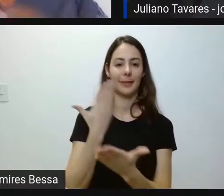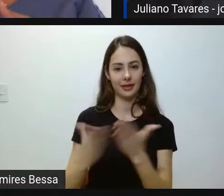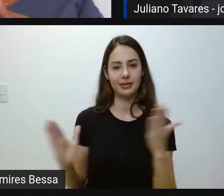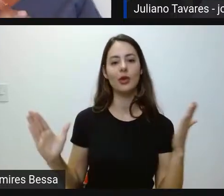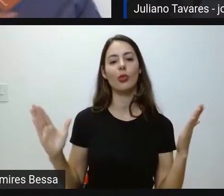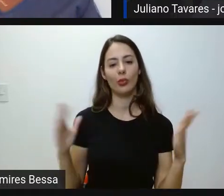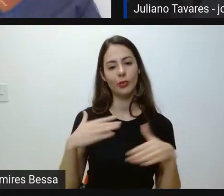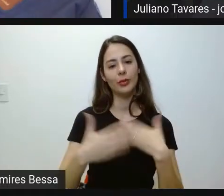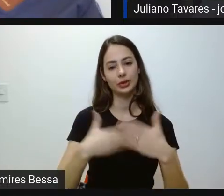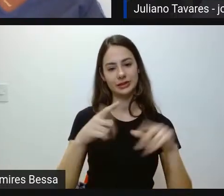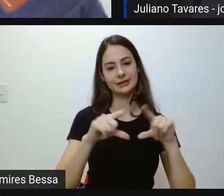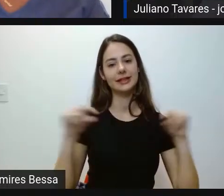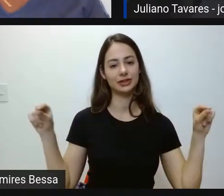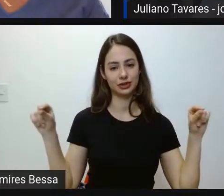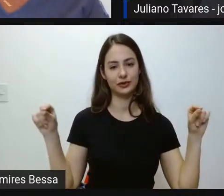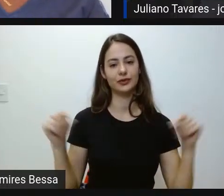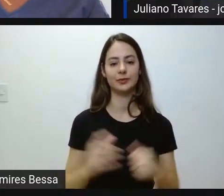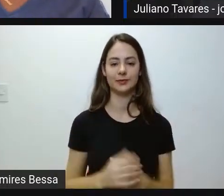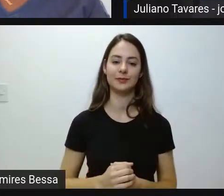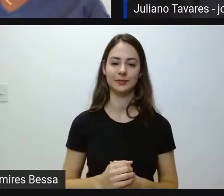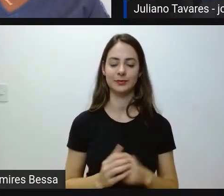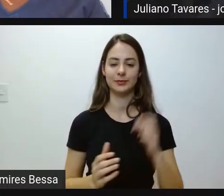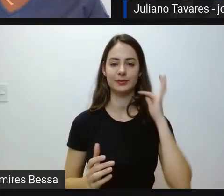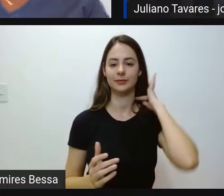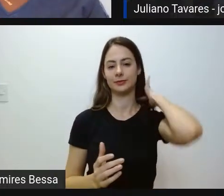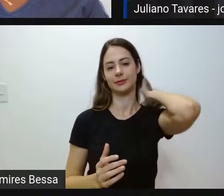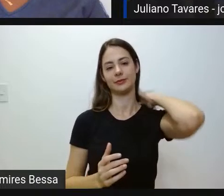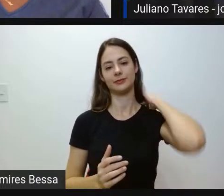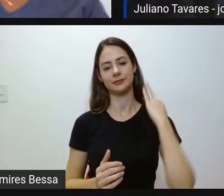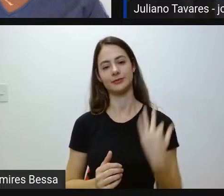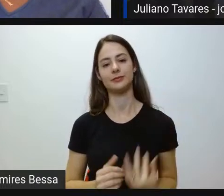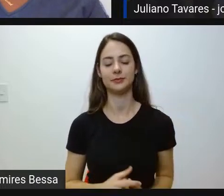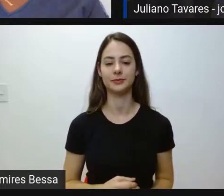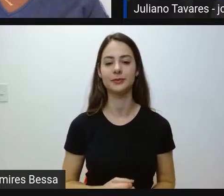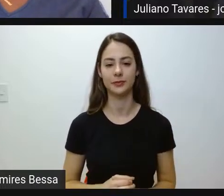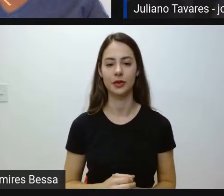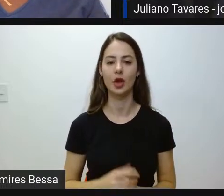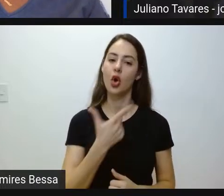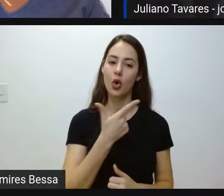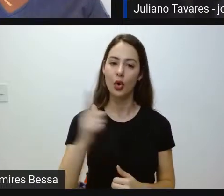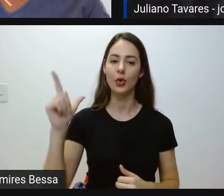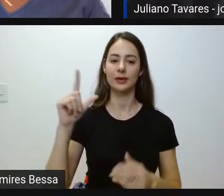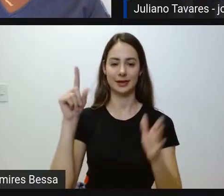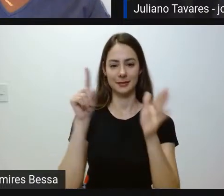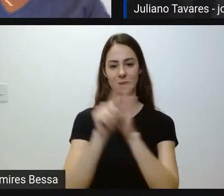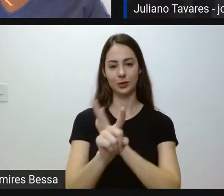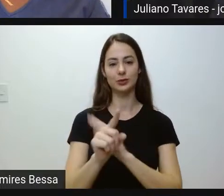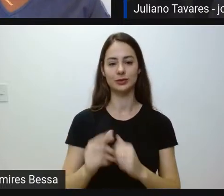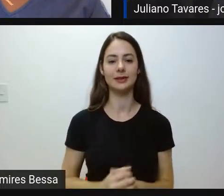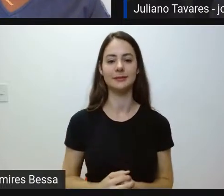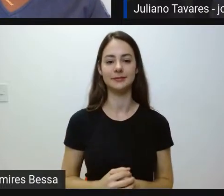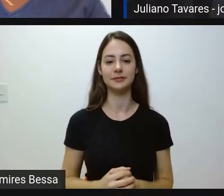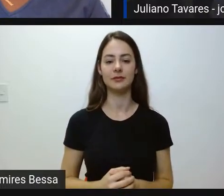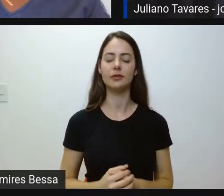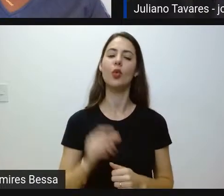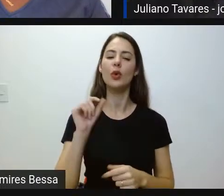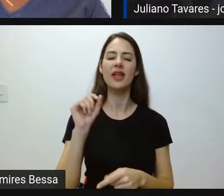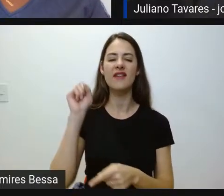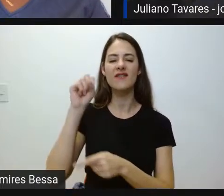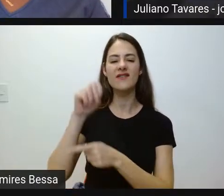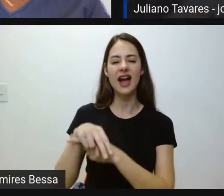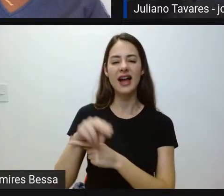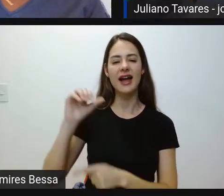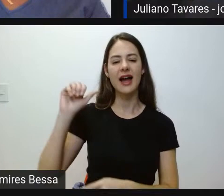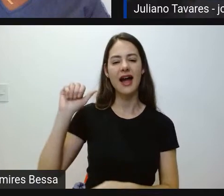processo seletivo desse ano. Beleza. Bom, outra pergunta, é, o que que é vaga a